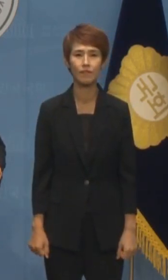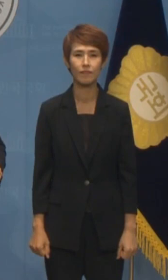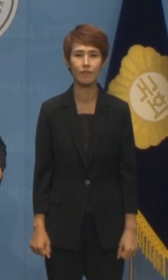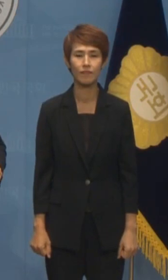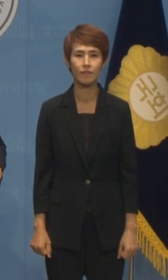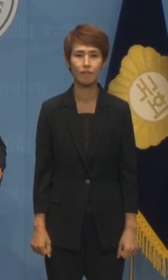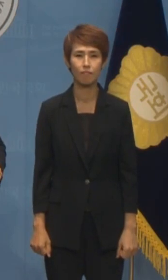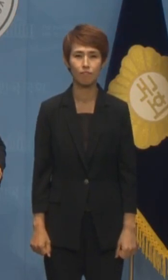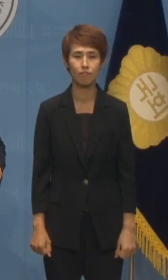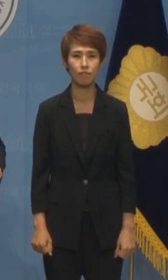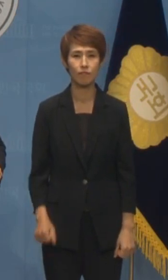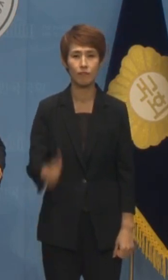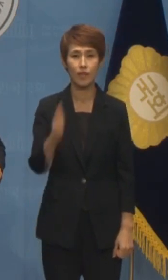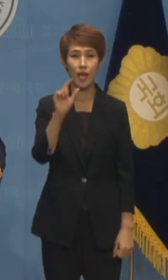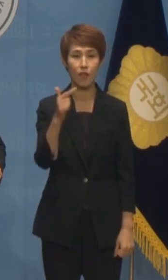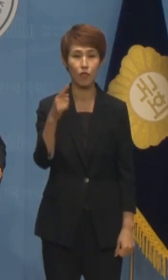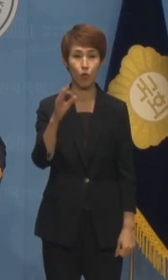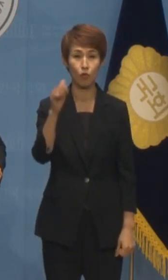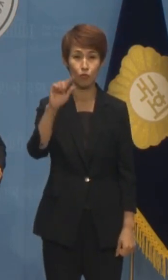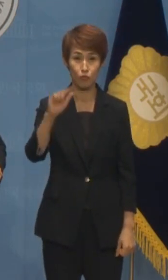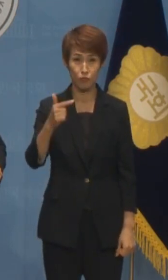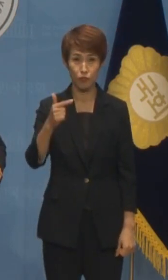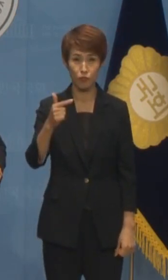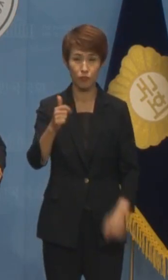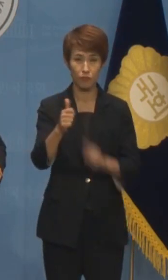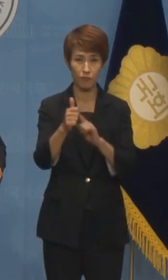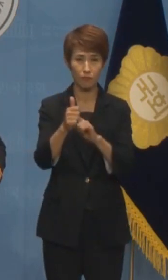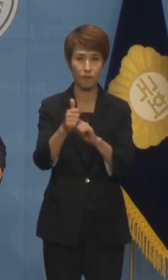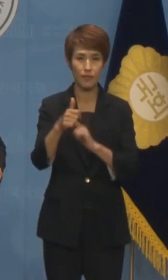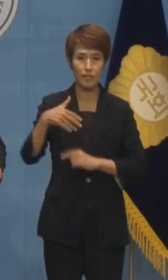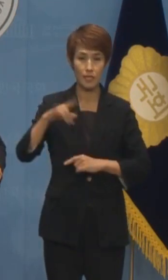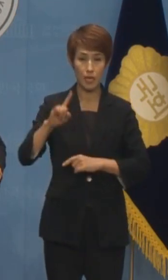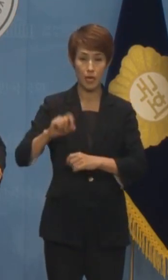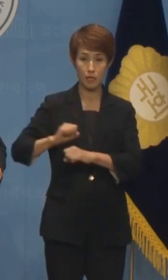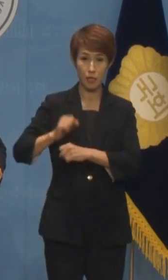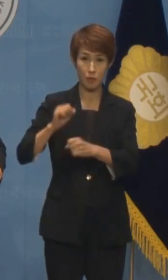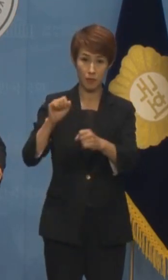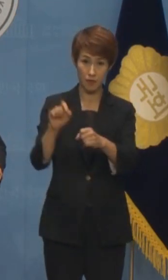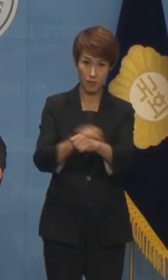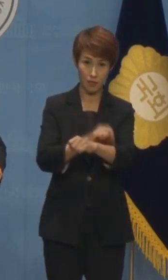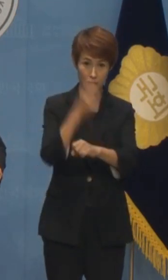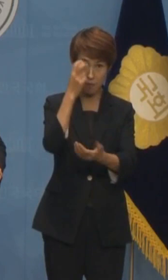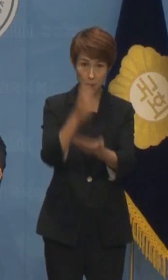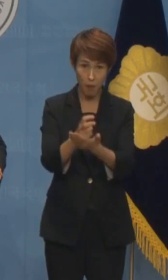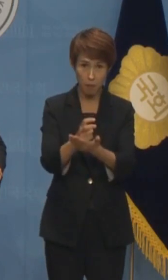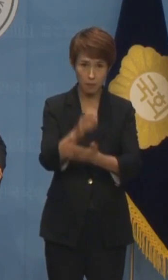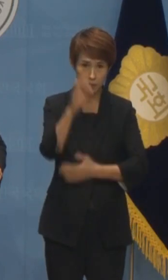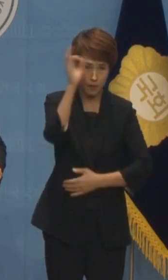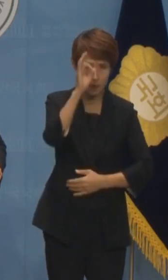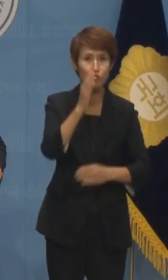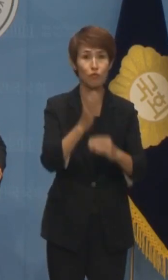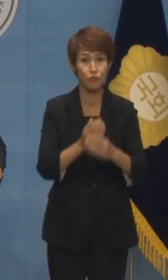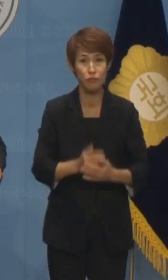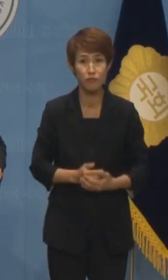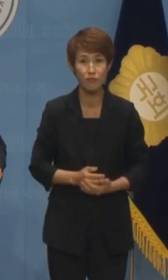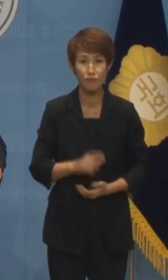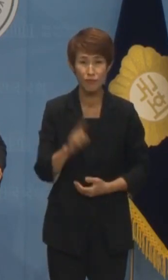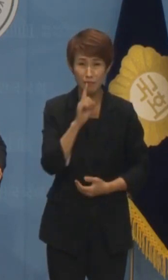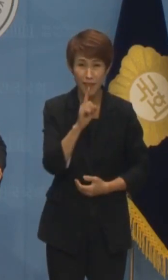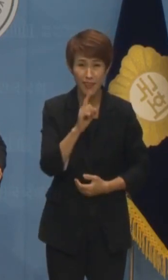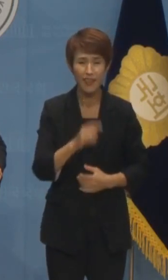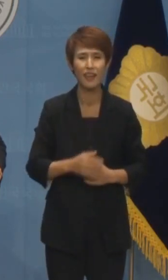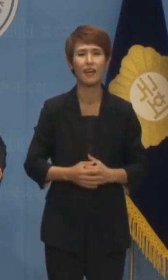실종된 한도훈 대표의 최상병 특험법을 찾습니다. 오늘 오전 국민의힘은